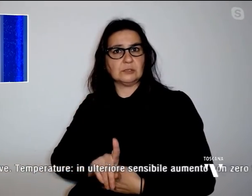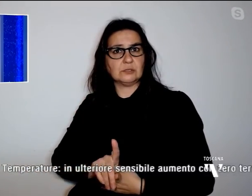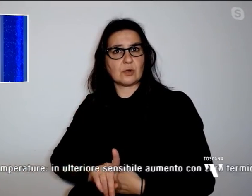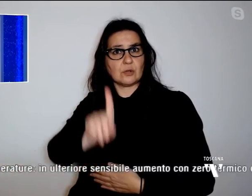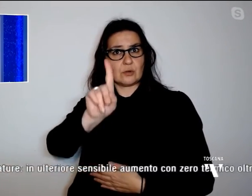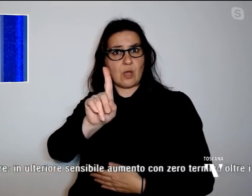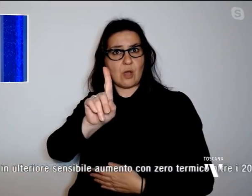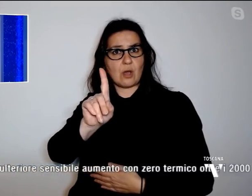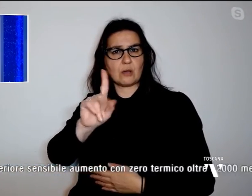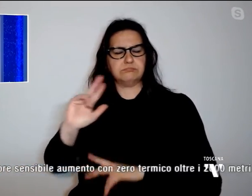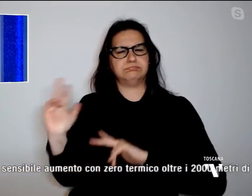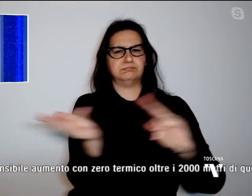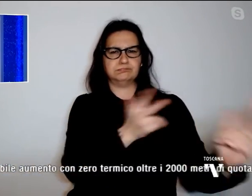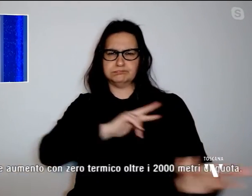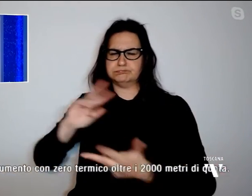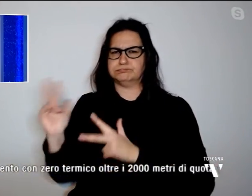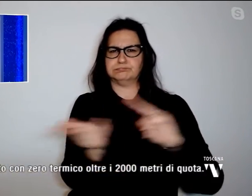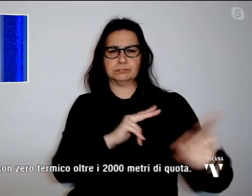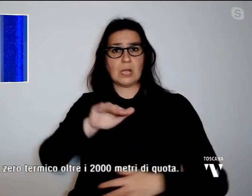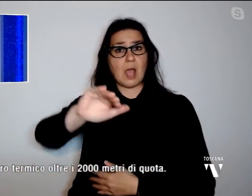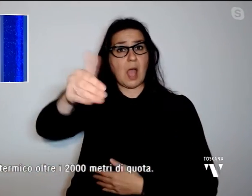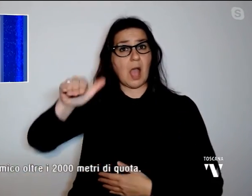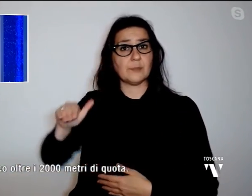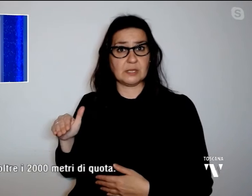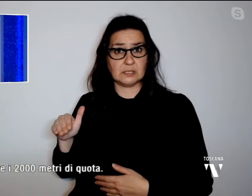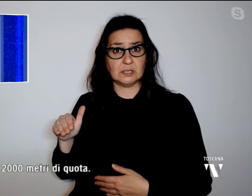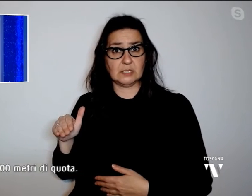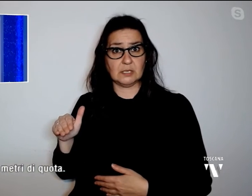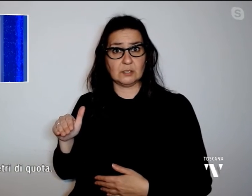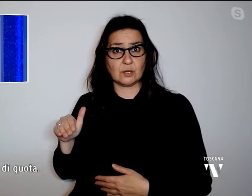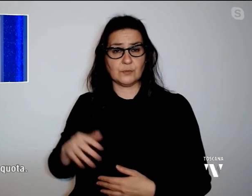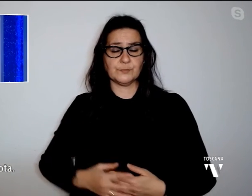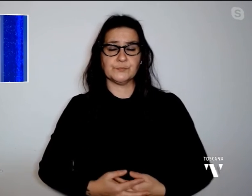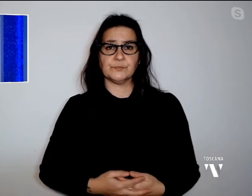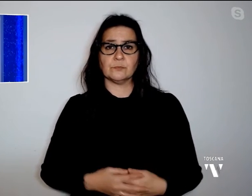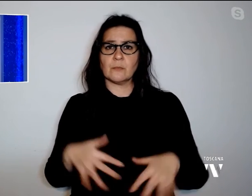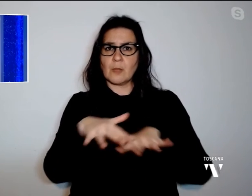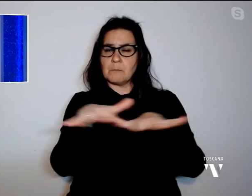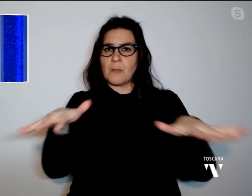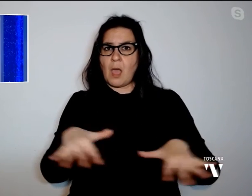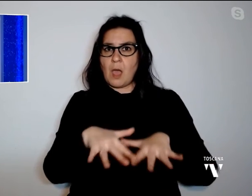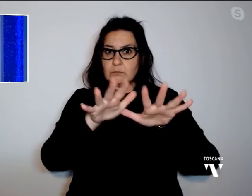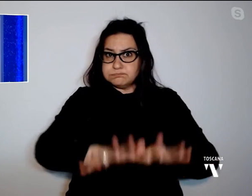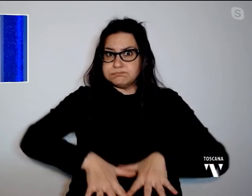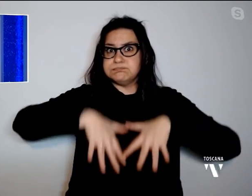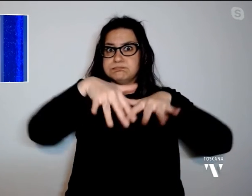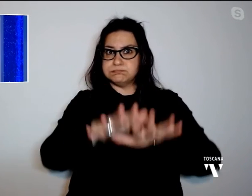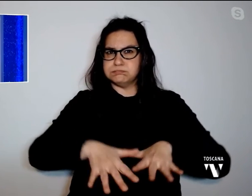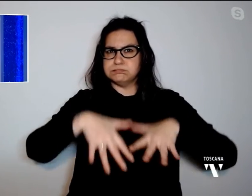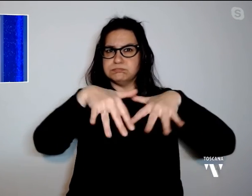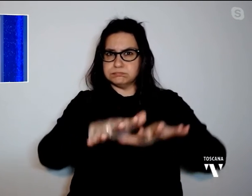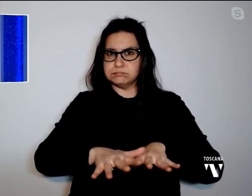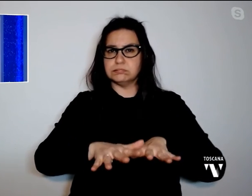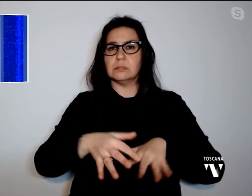crinali appenninici e zone sottovento. Mari molto mossi o agitati a nord dell